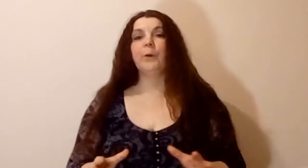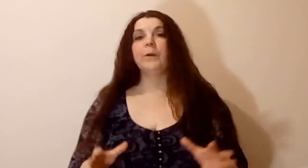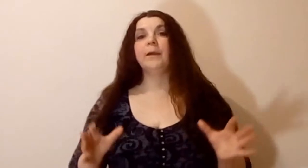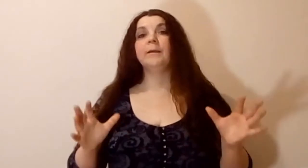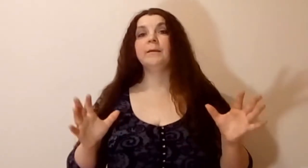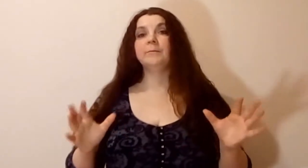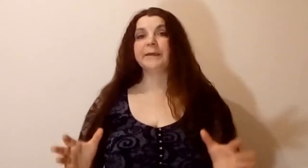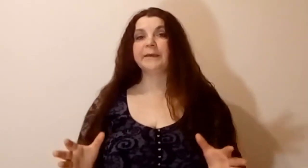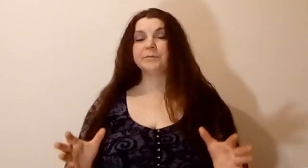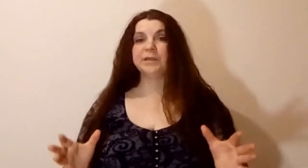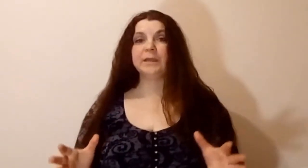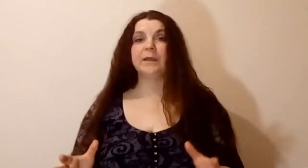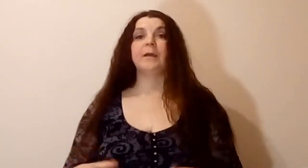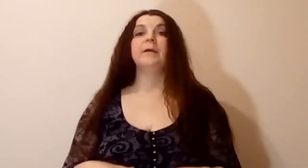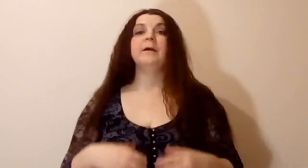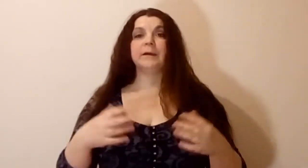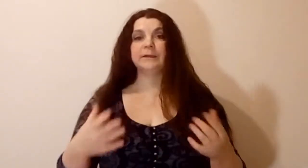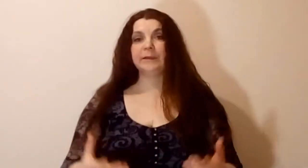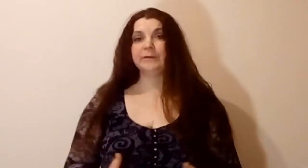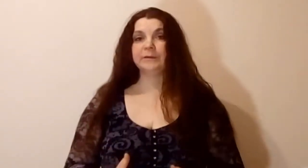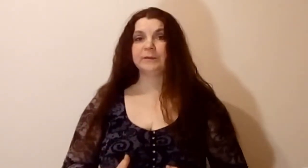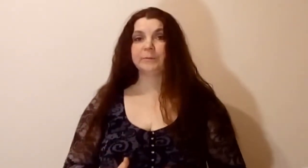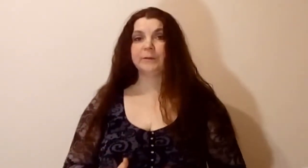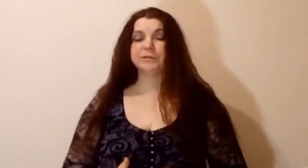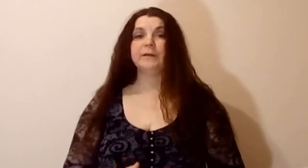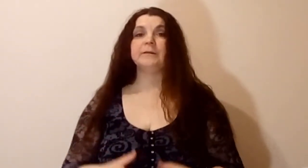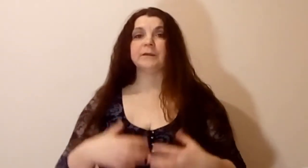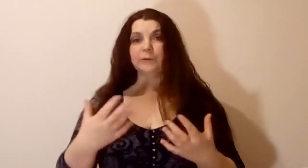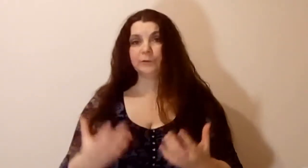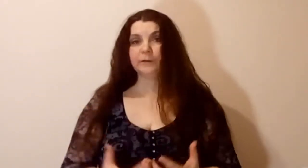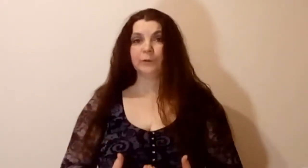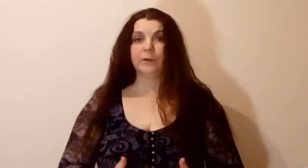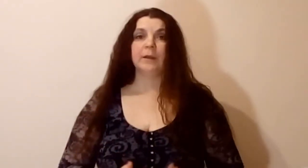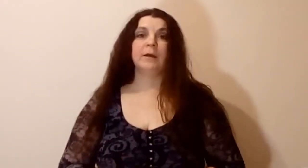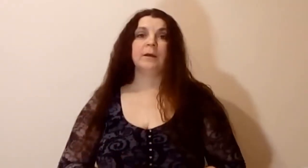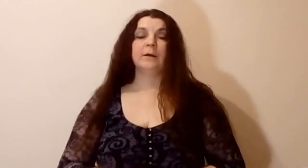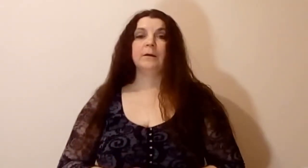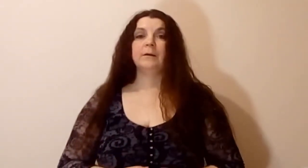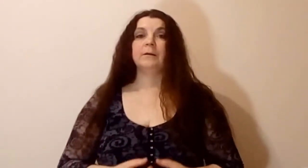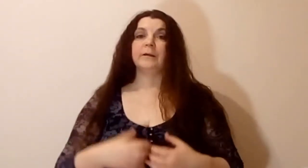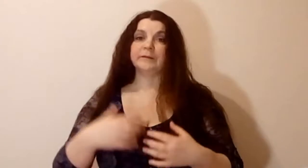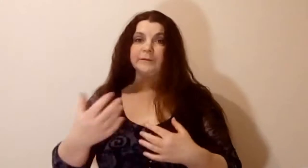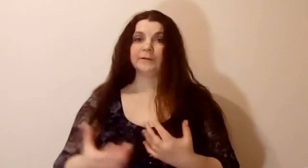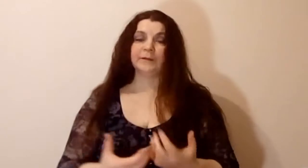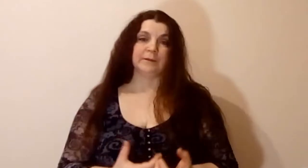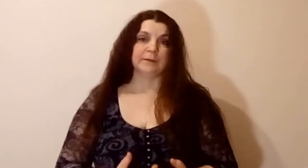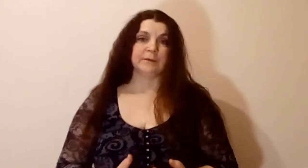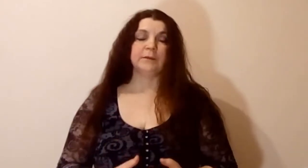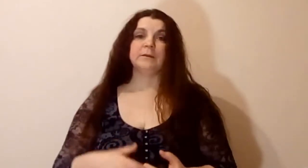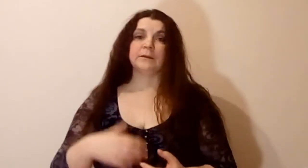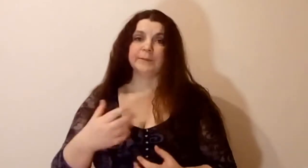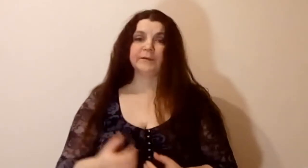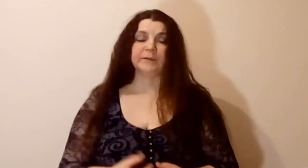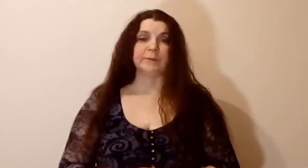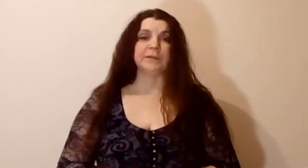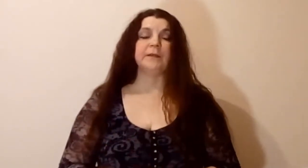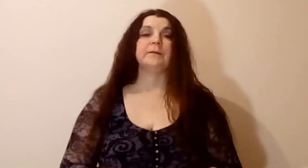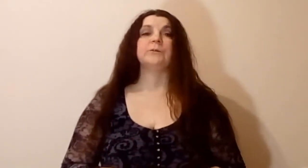По мере общения, когда мы с ним общались, когда он со мной оставался один один, когда мы с ним общались, то